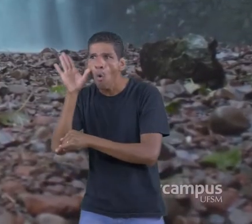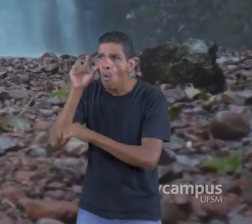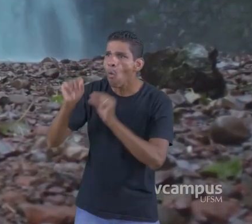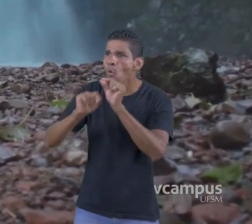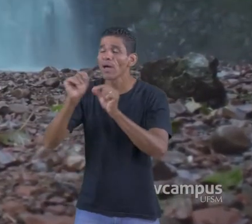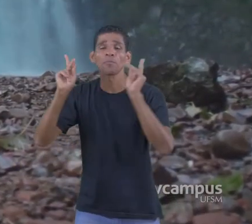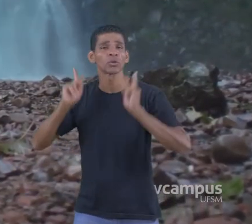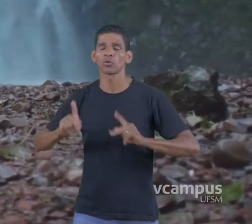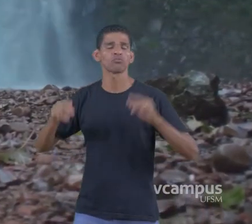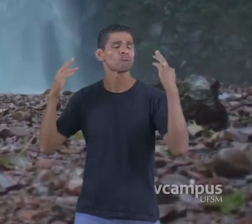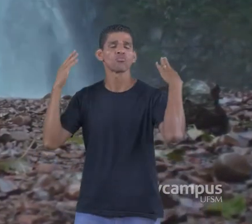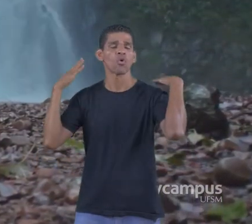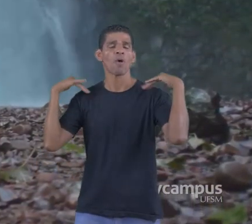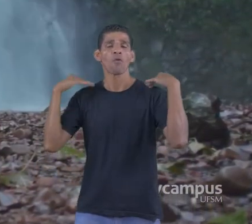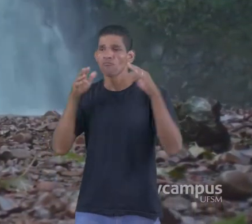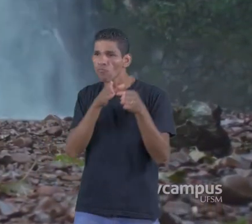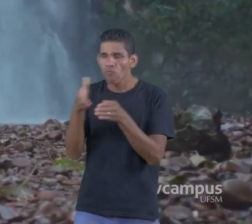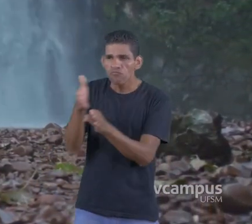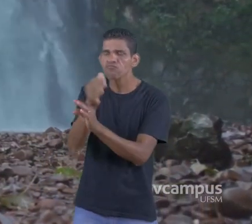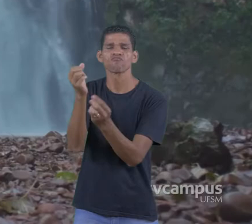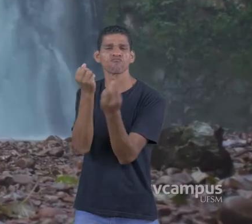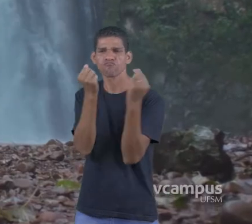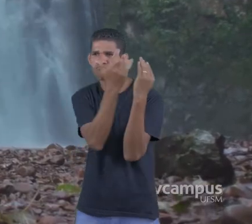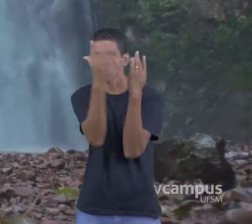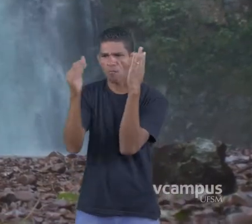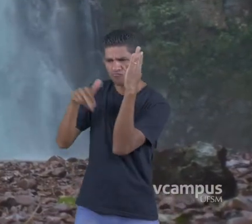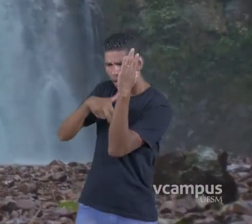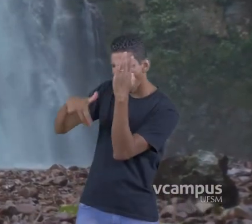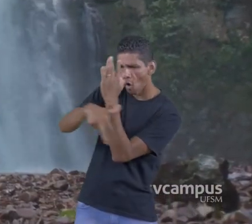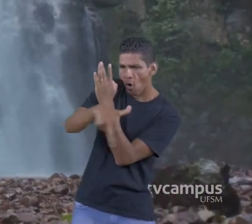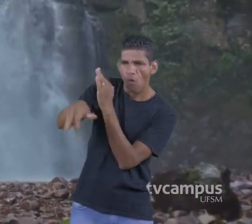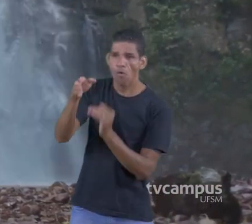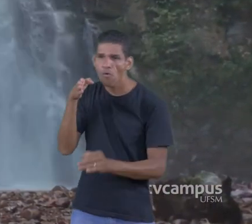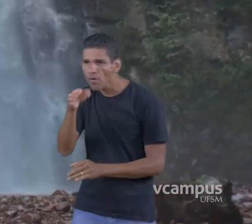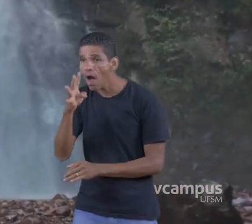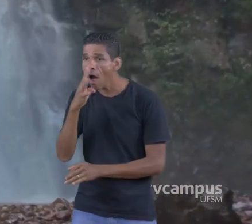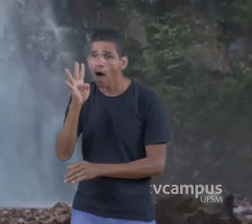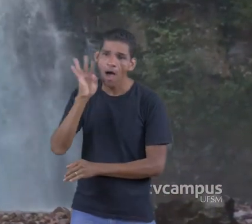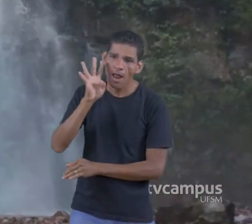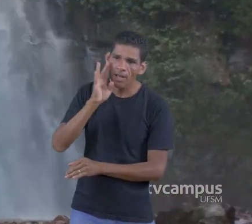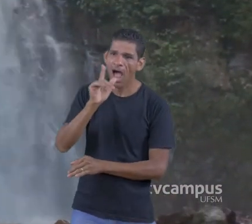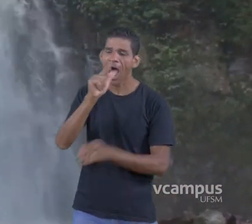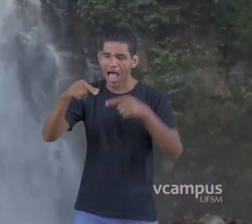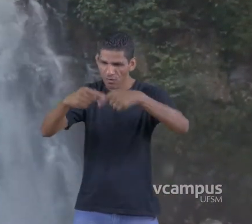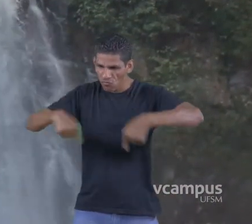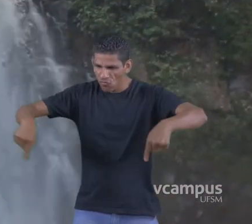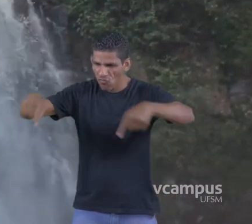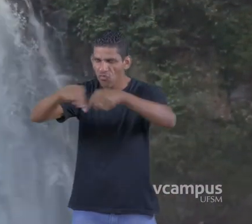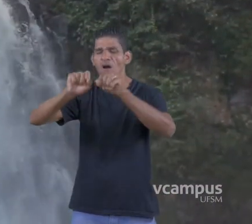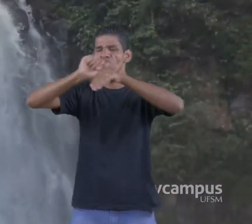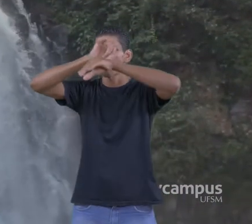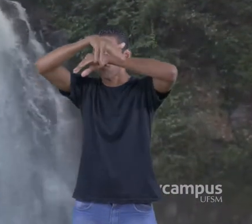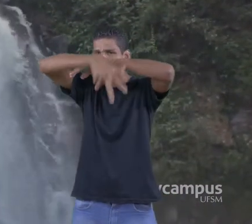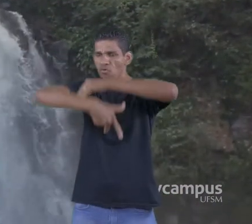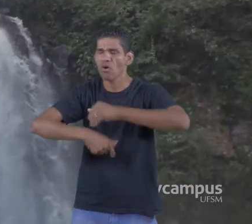intensamente Por turistas Para fazer trilhas Para tomar banho de